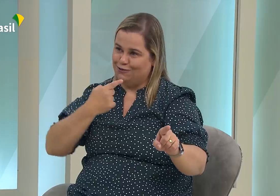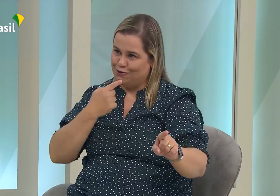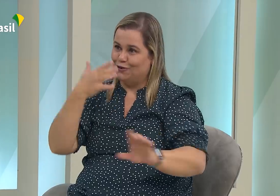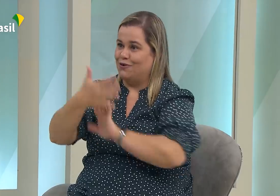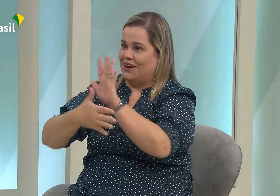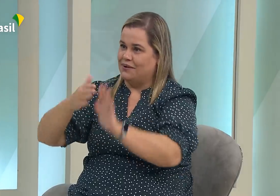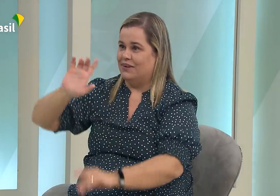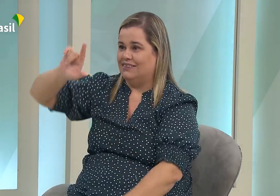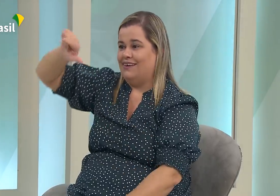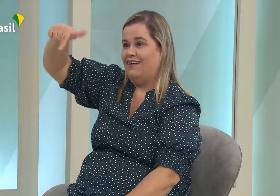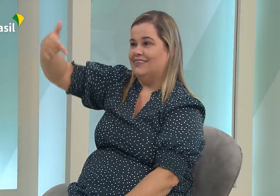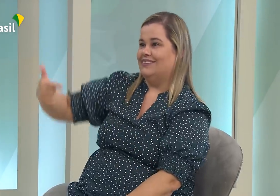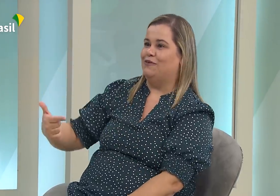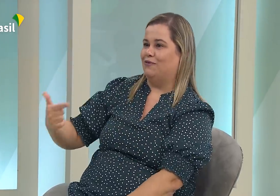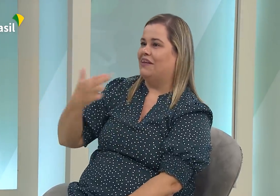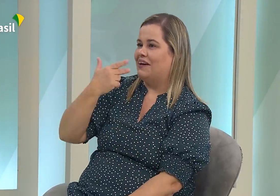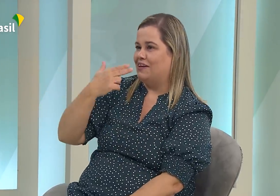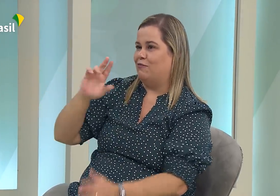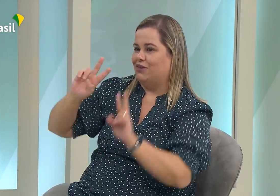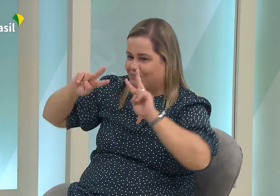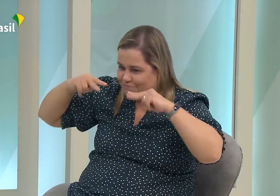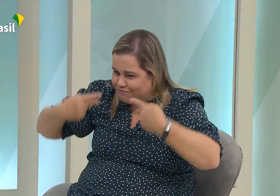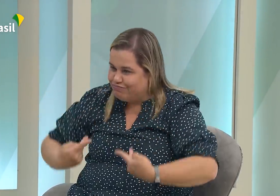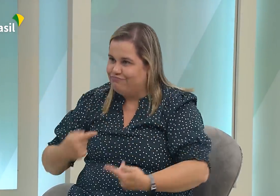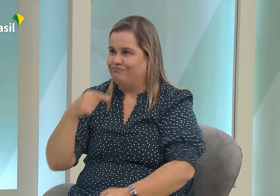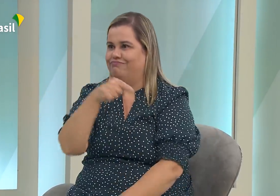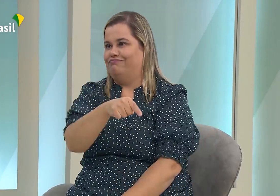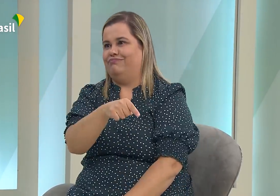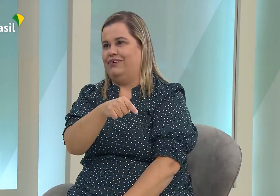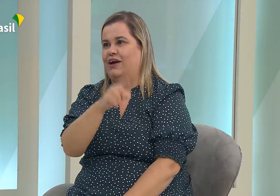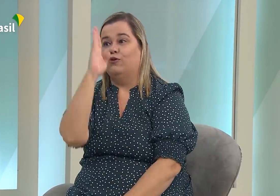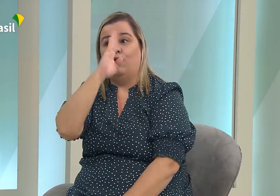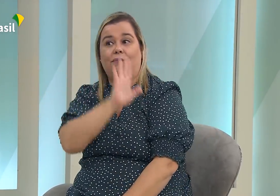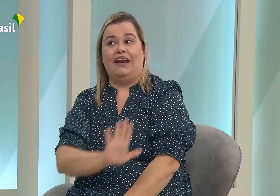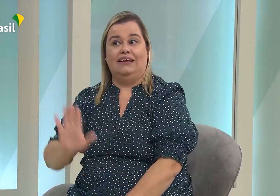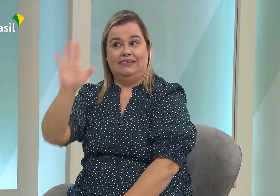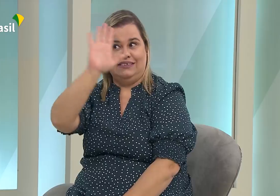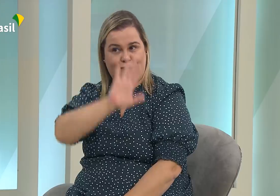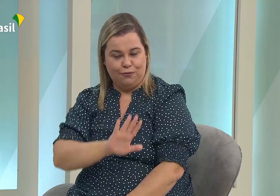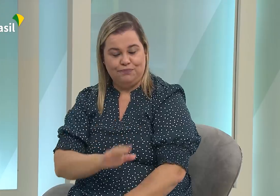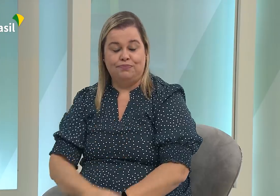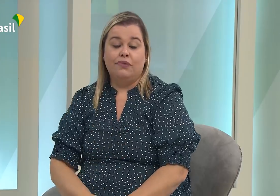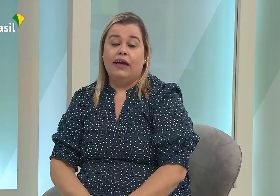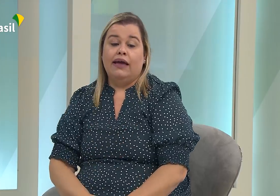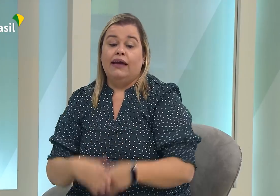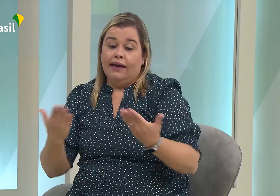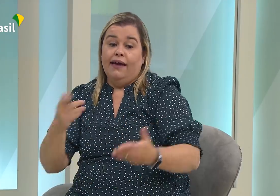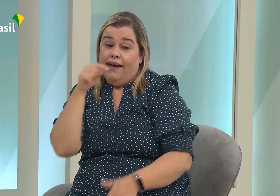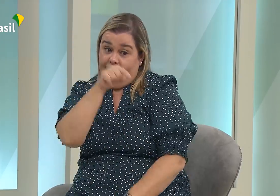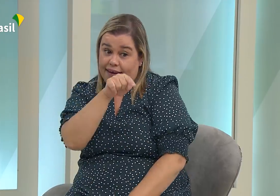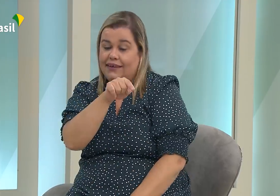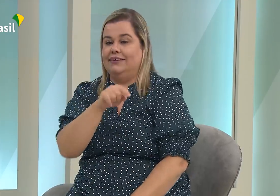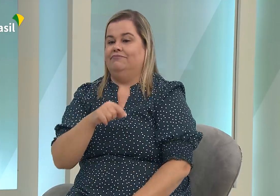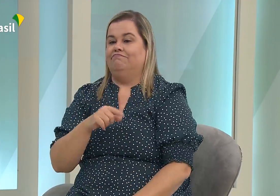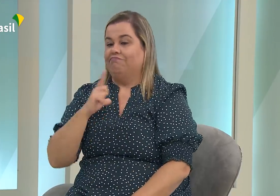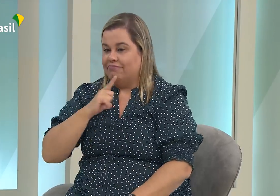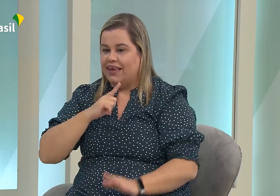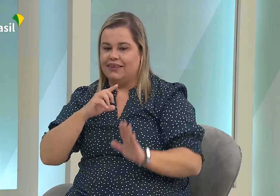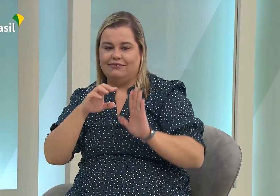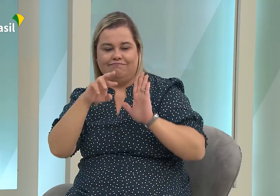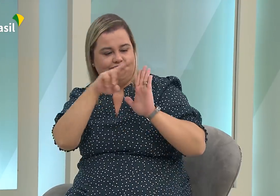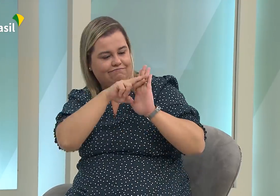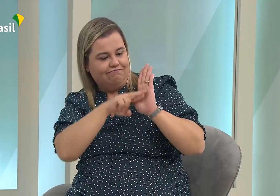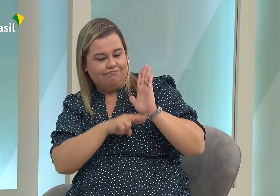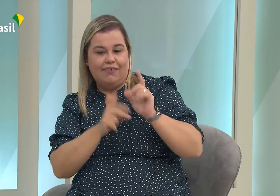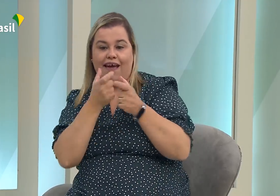modalidade escrita. Então, o surdo usa a Libras para se comunicar, né? As pessoas ouvintes têm sua primeira língua